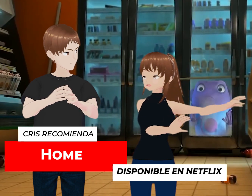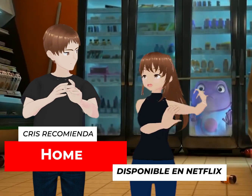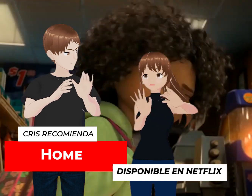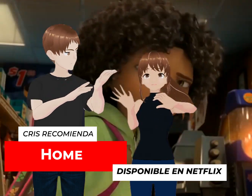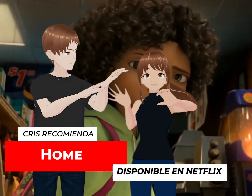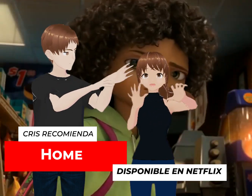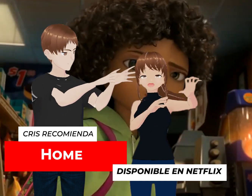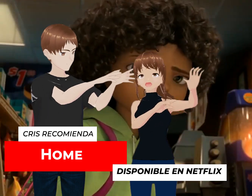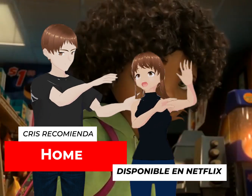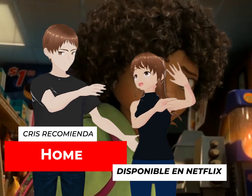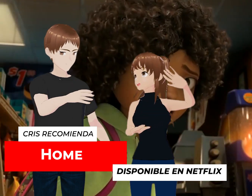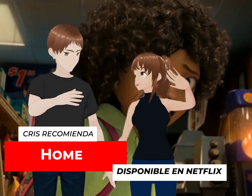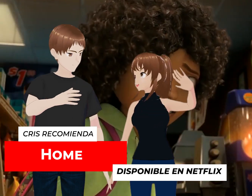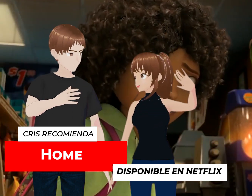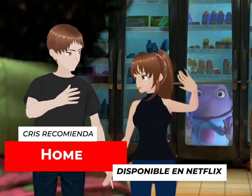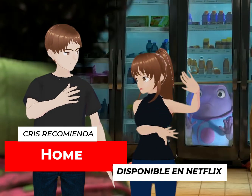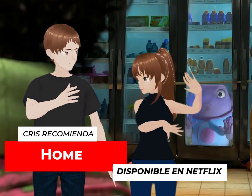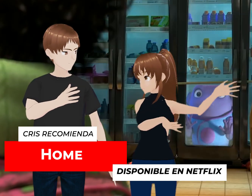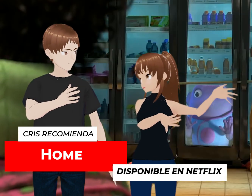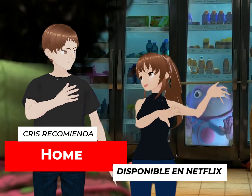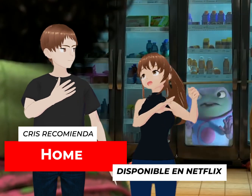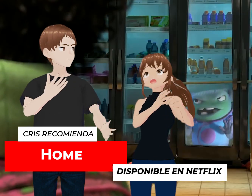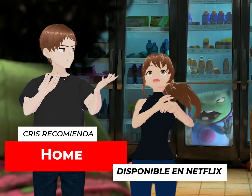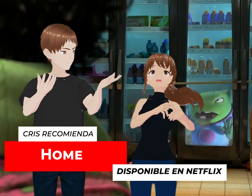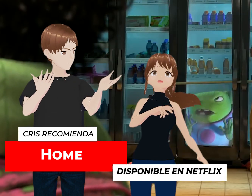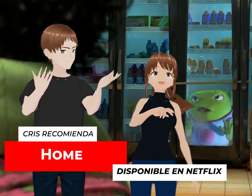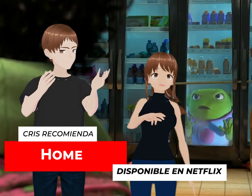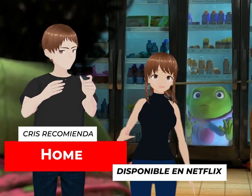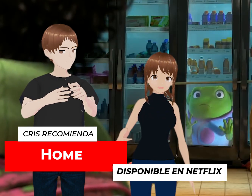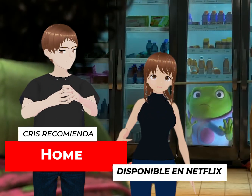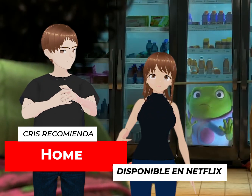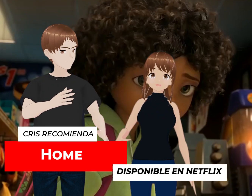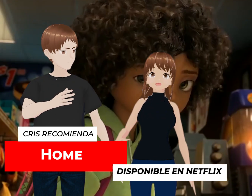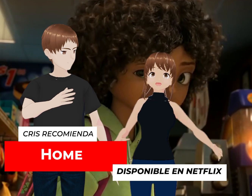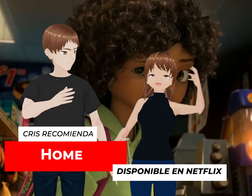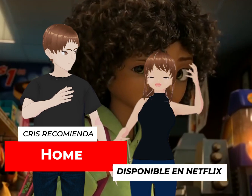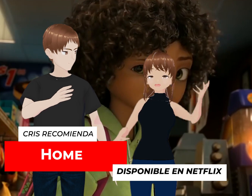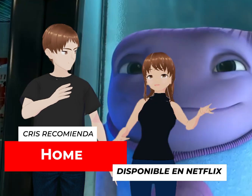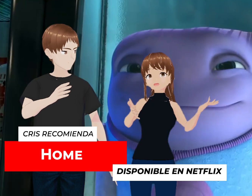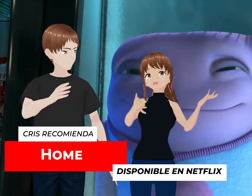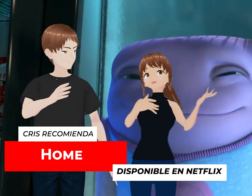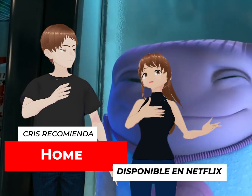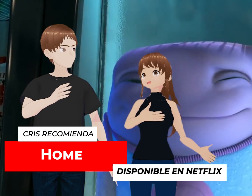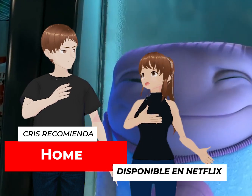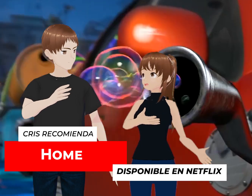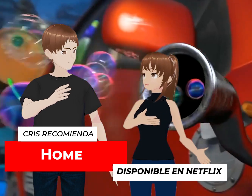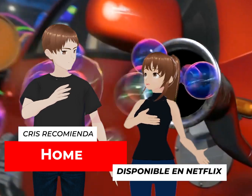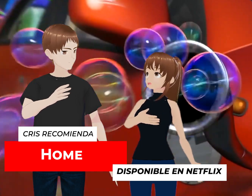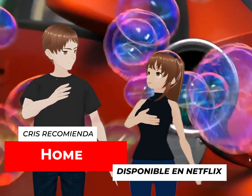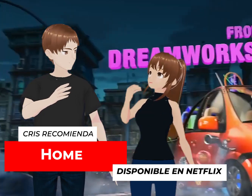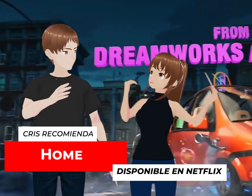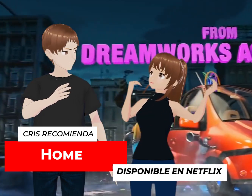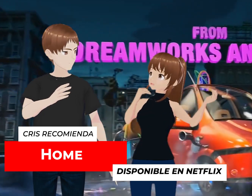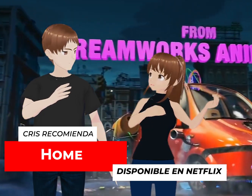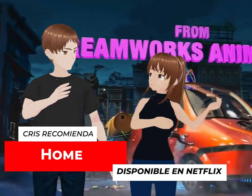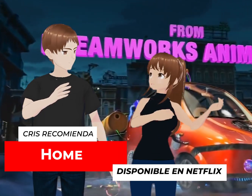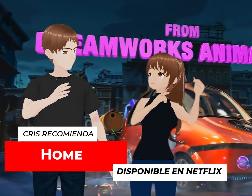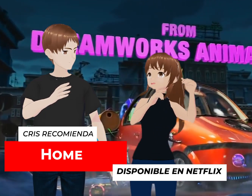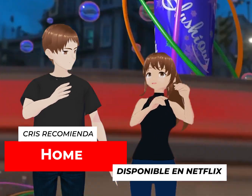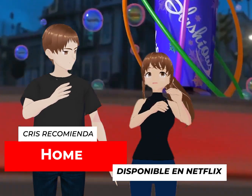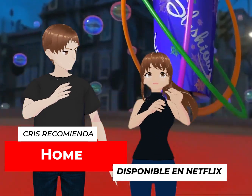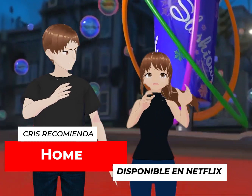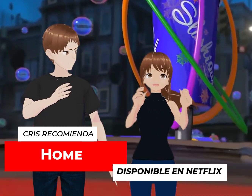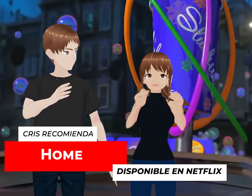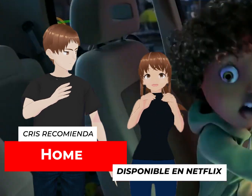humanos, a todos los humanos, a una isla y ellos se apoderan de la Tierra. Pero para esto hay un ser,